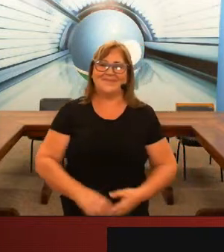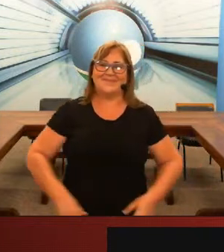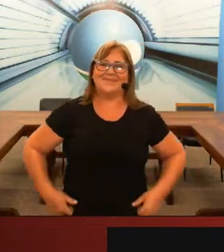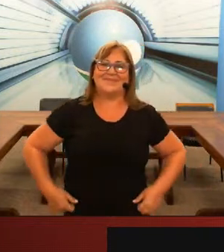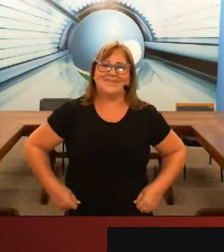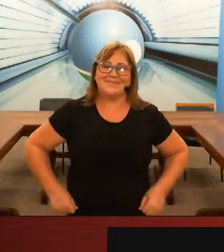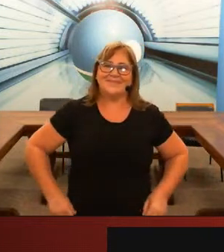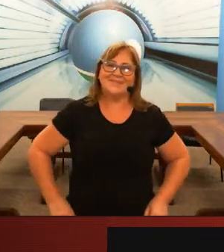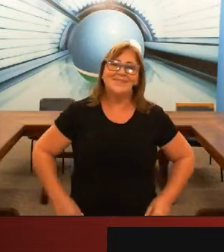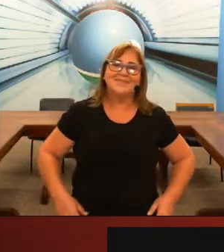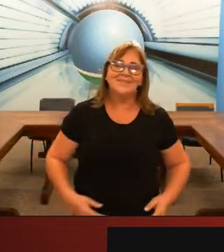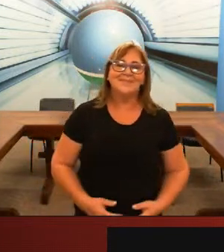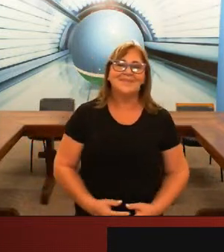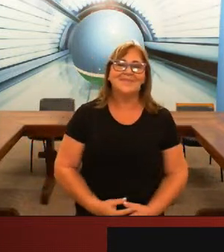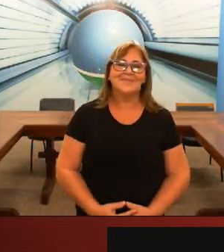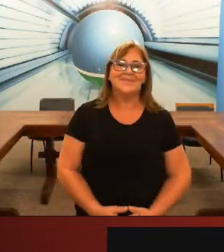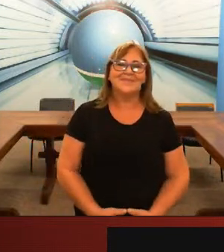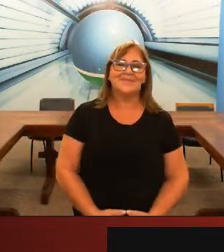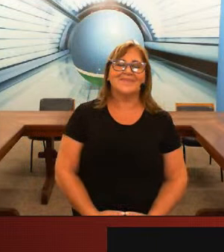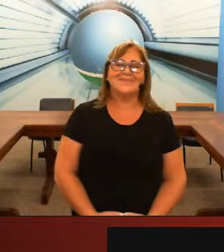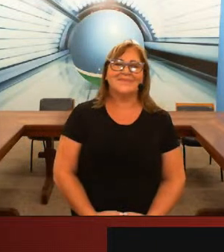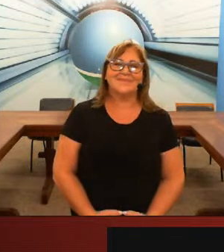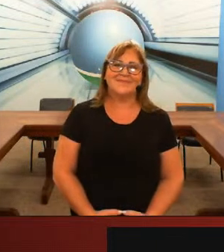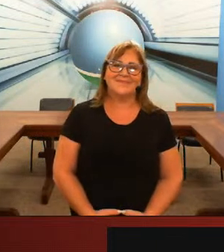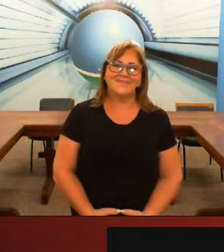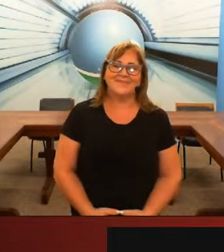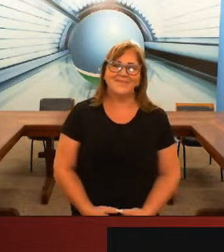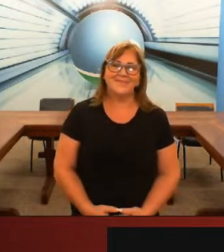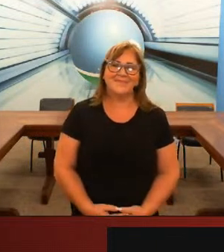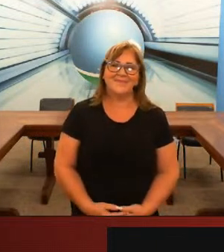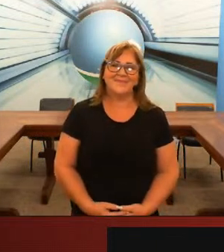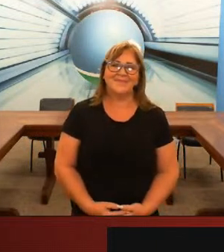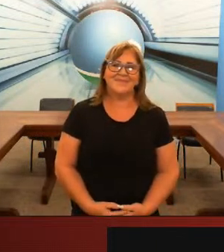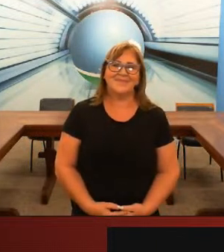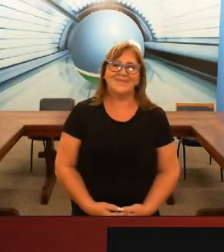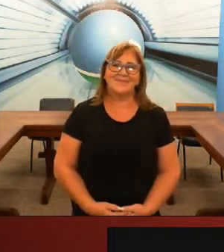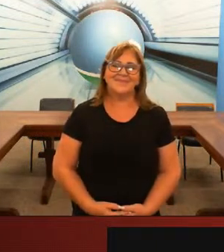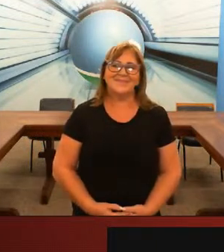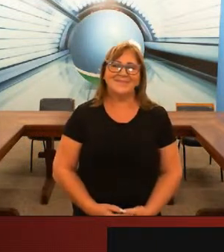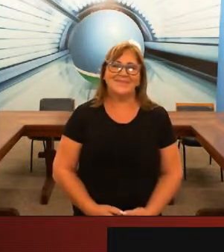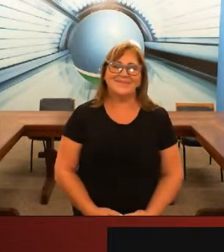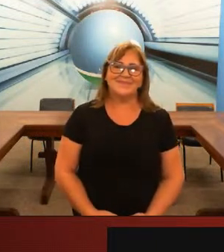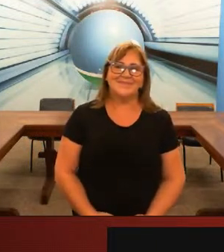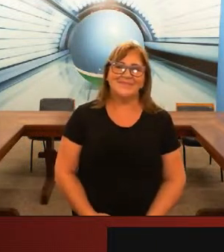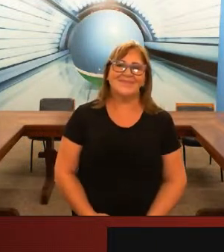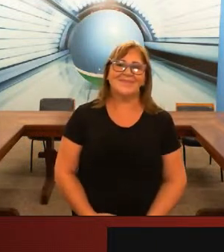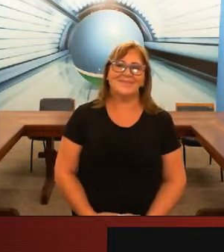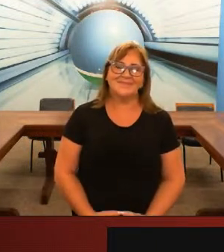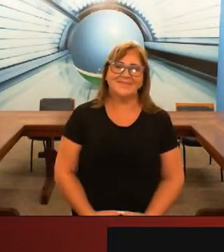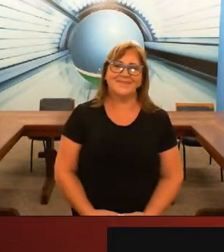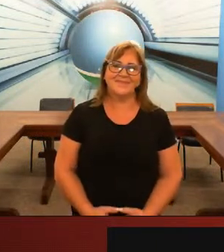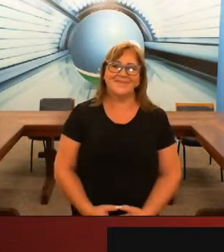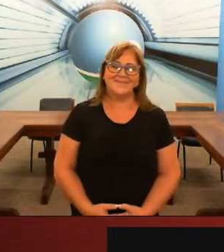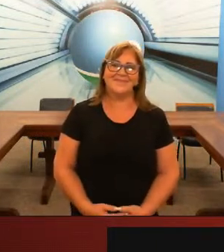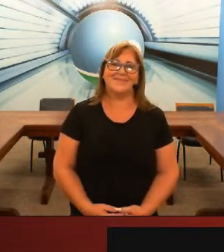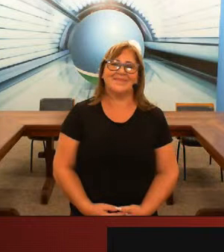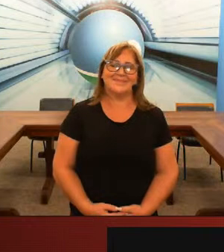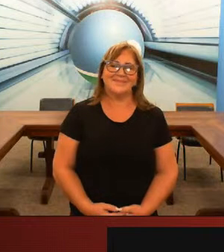Libras também é uma forte participante dos movimentos da pessoa surda aqui em Sete